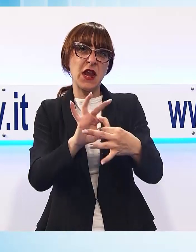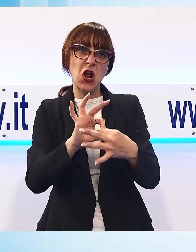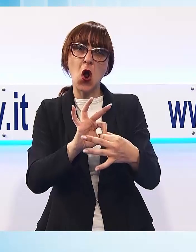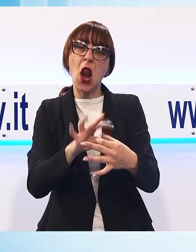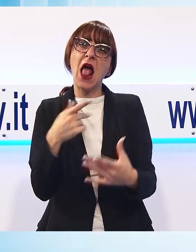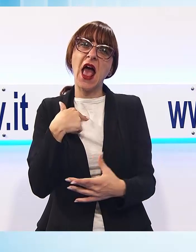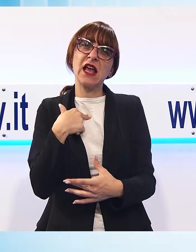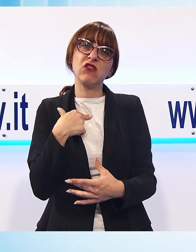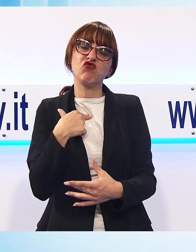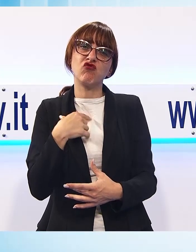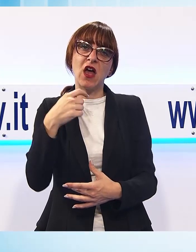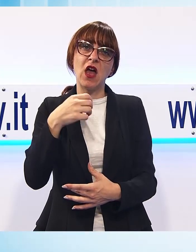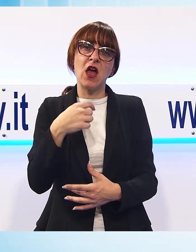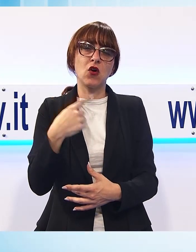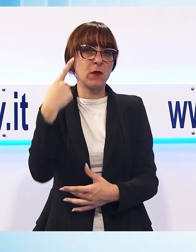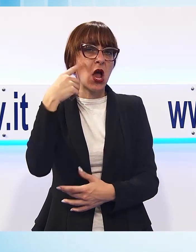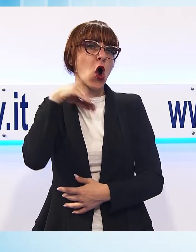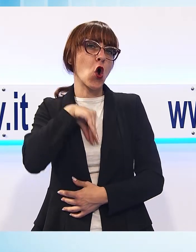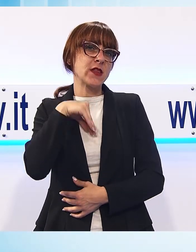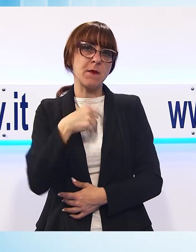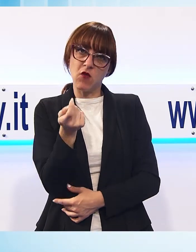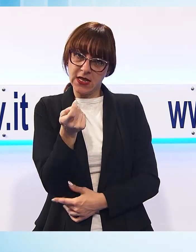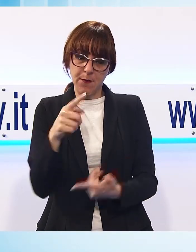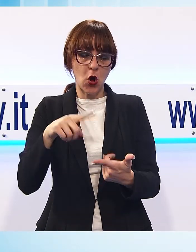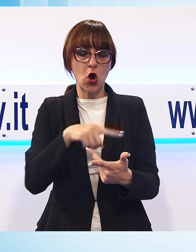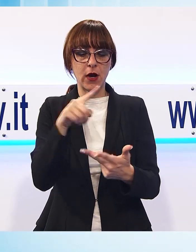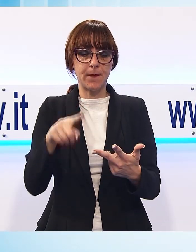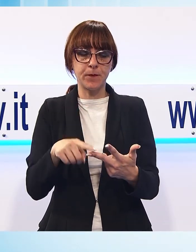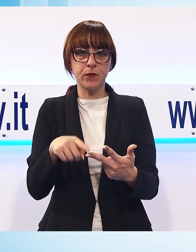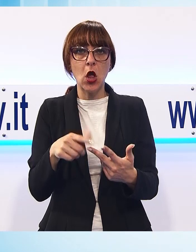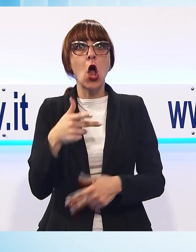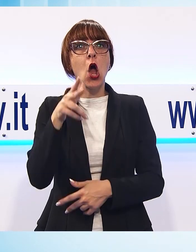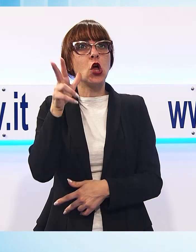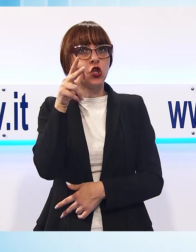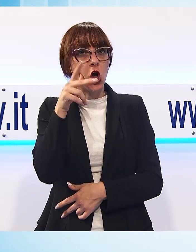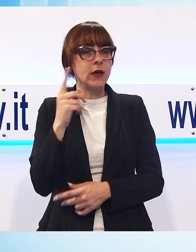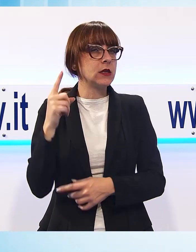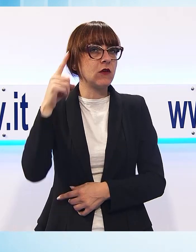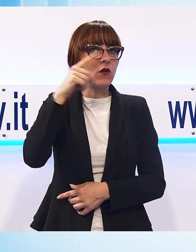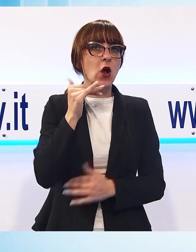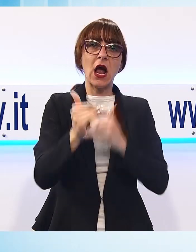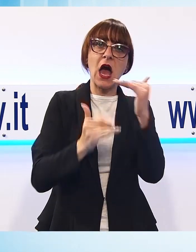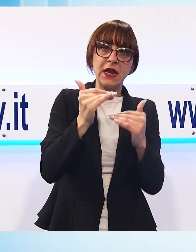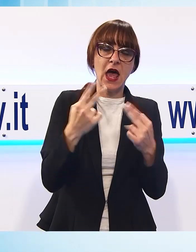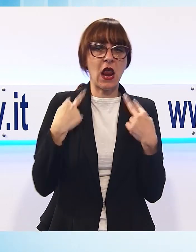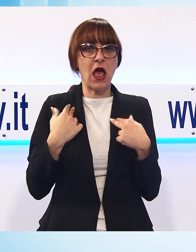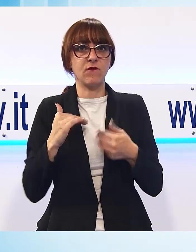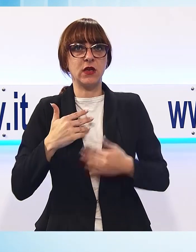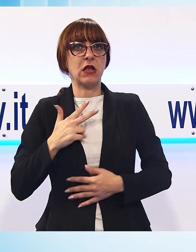lavoratrici e che comunque le donne hanno molte difficoltà a conciliare la carriera con la vita sociale.